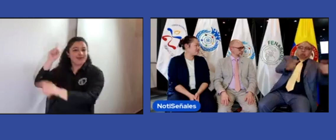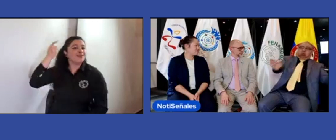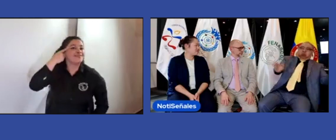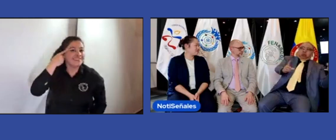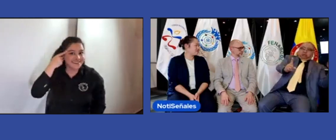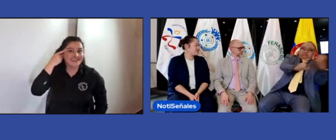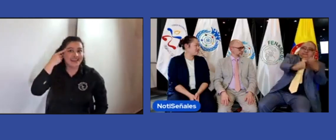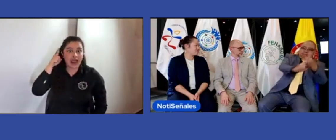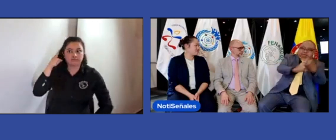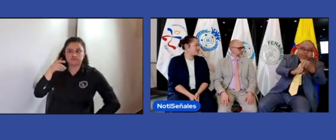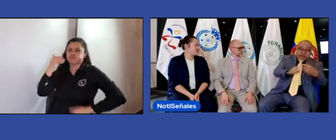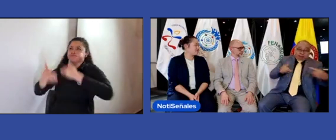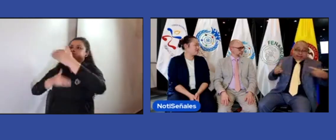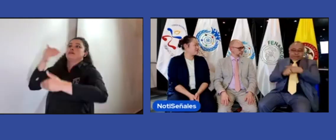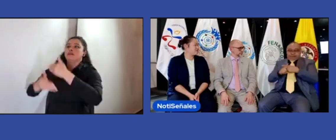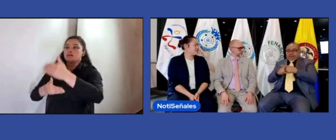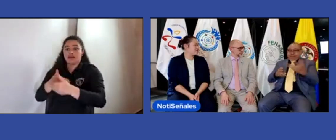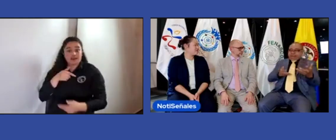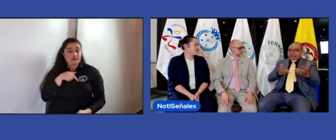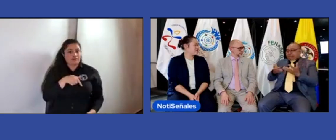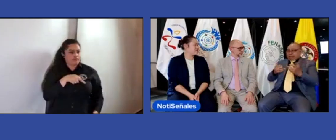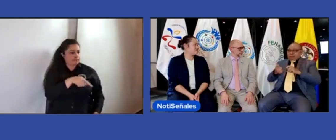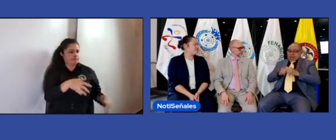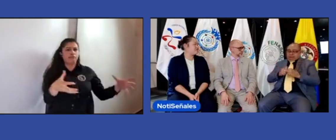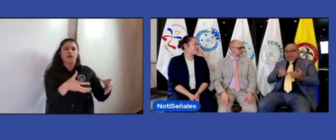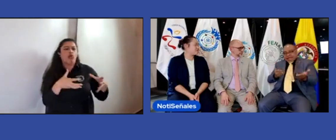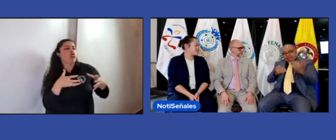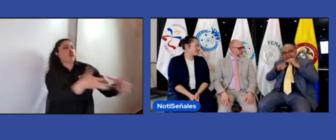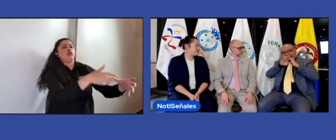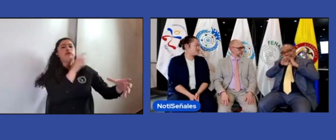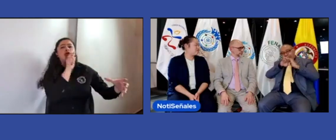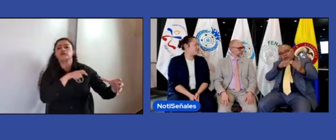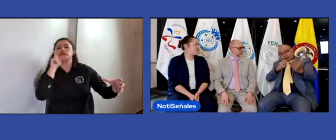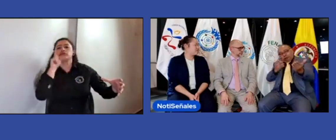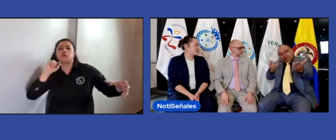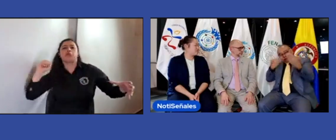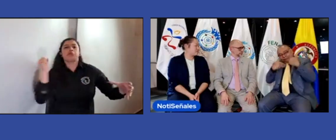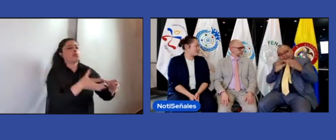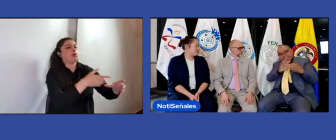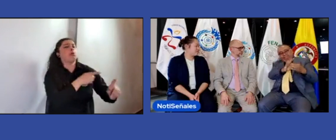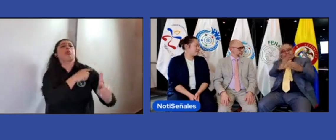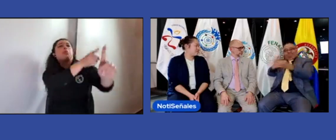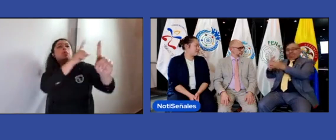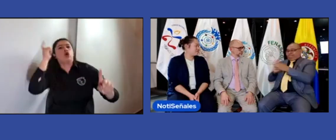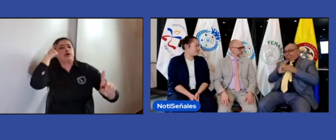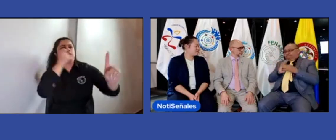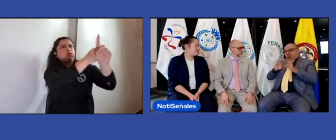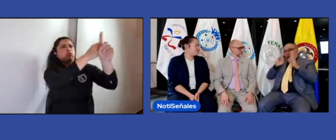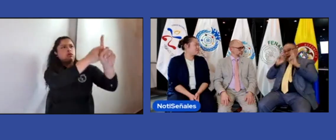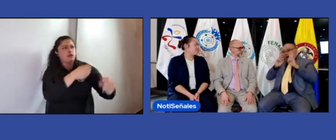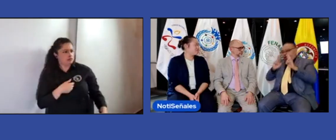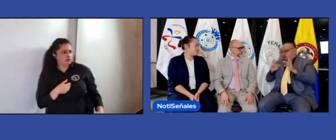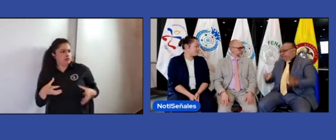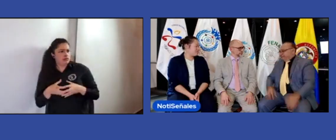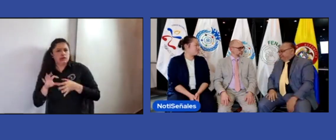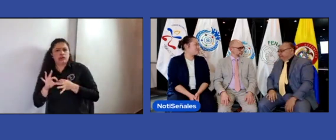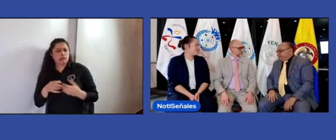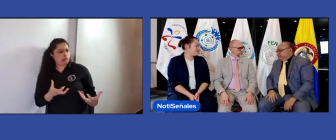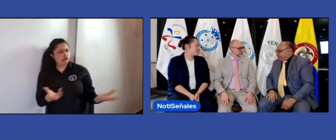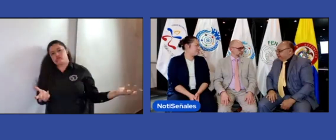frente a gobierno y hay otras personas que llegan a hacer esa misma incidencia entonces gobierno no sabe a quién darle la razón yo los invito a que nos unamos que